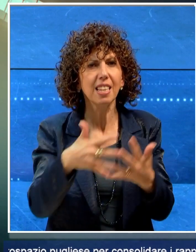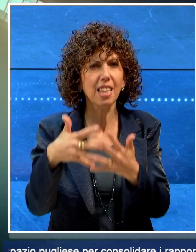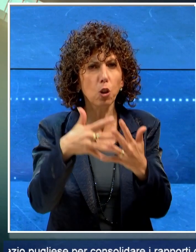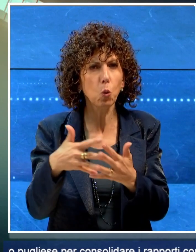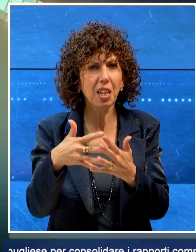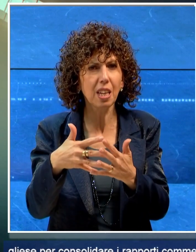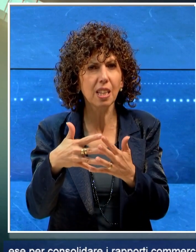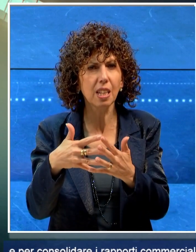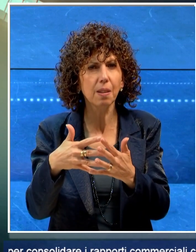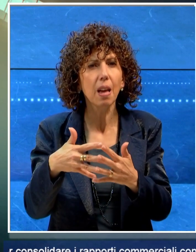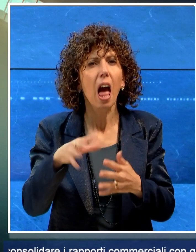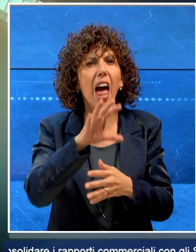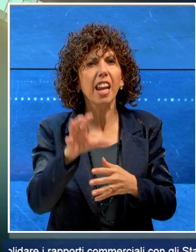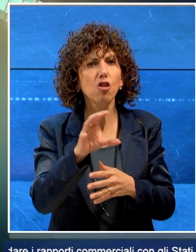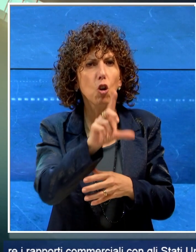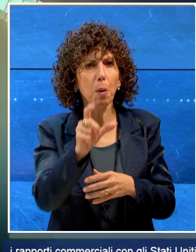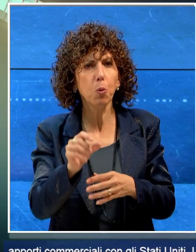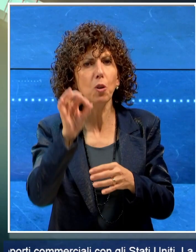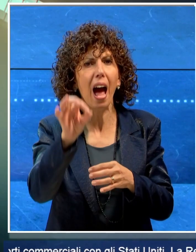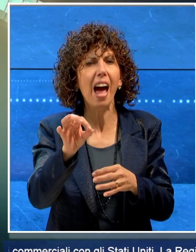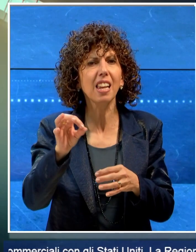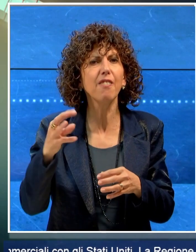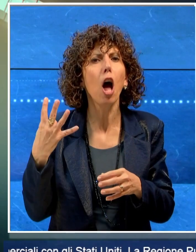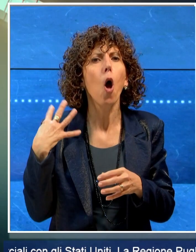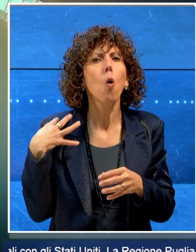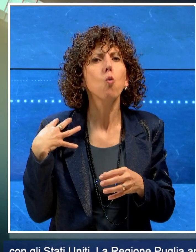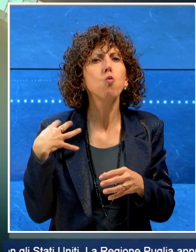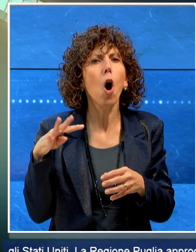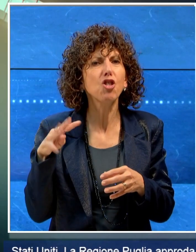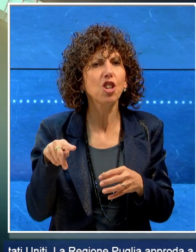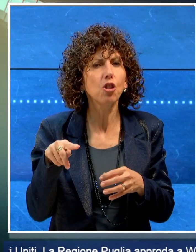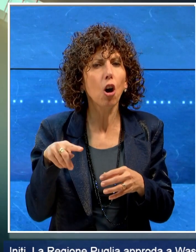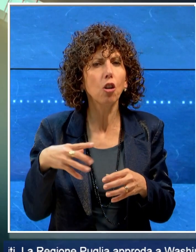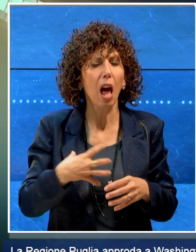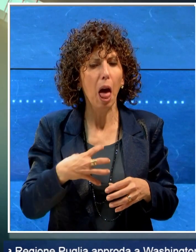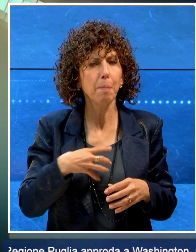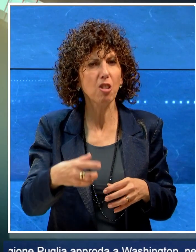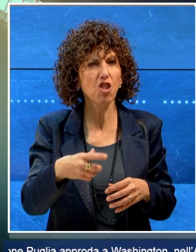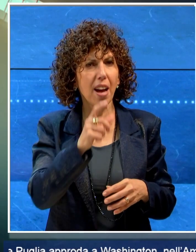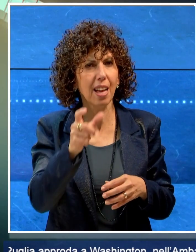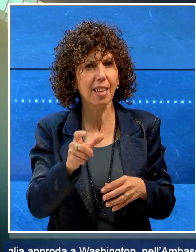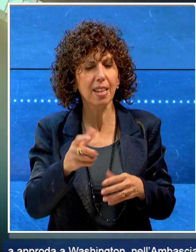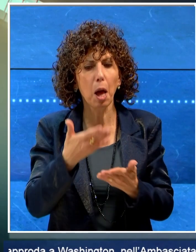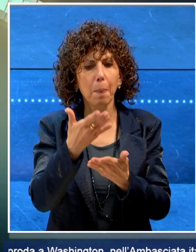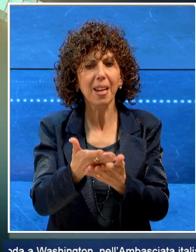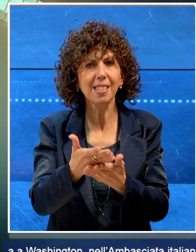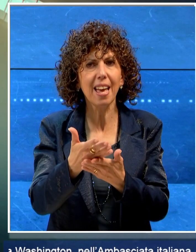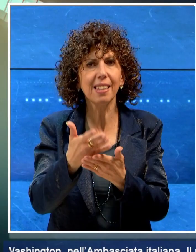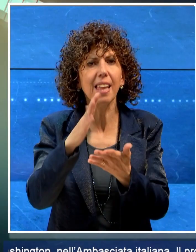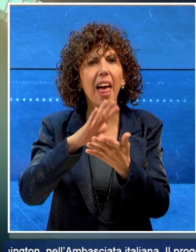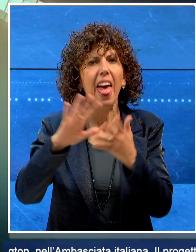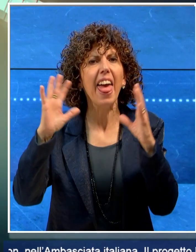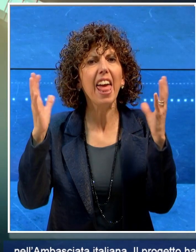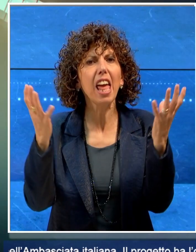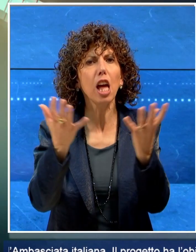Puglia approda Washington nell'Ambasciata Italiana. Il progetto ha l'obiettivo di presentare gli ecosistemi territoriali e